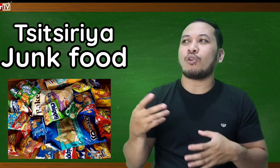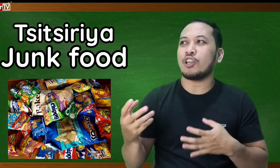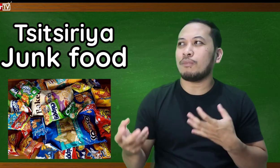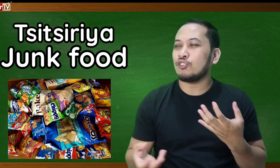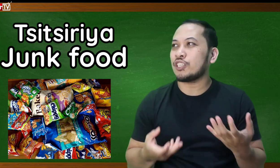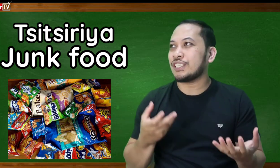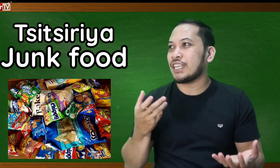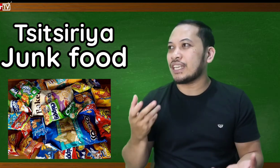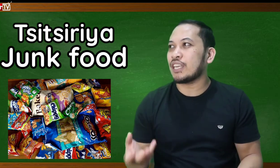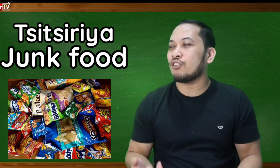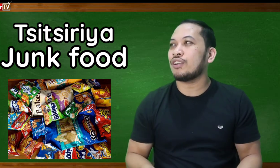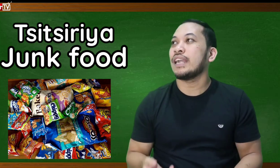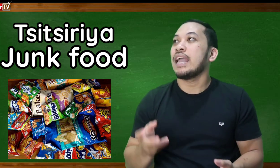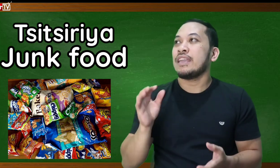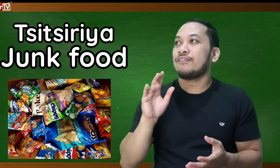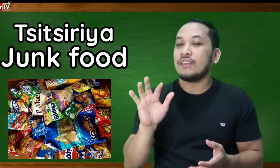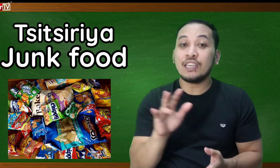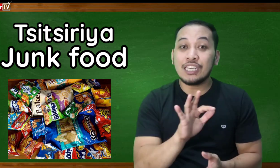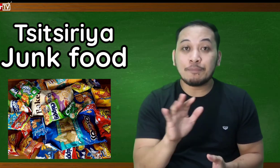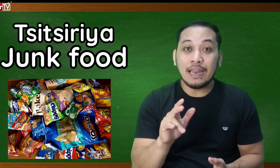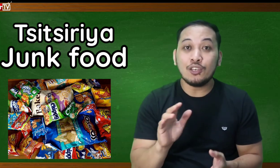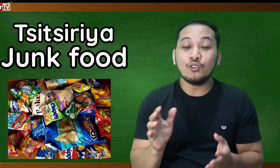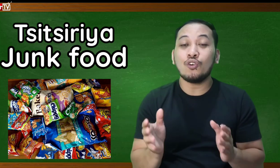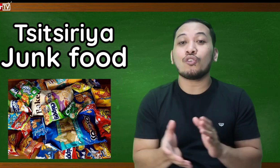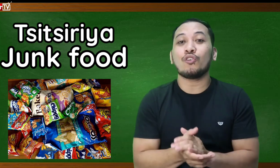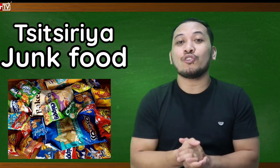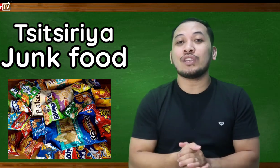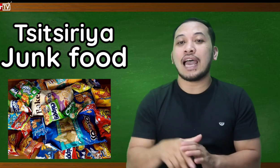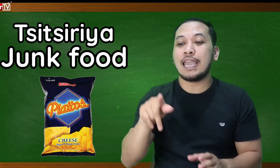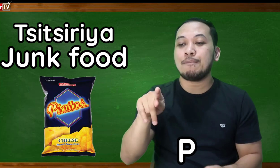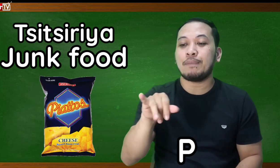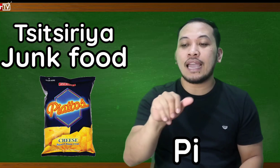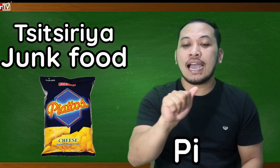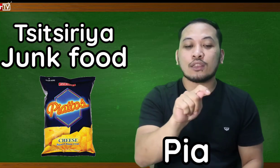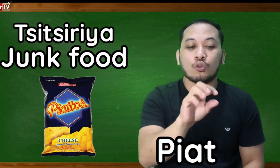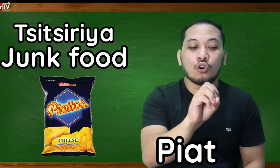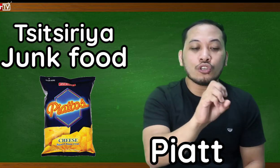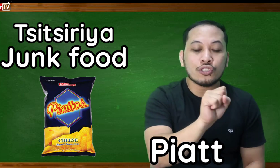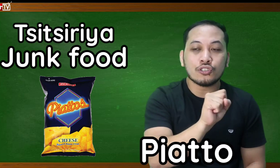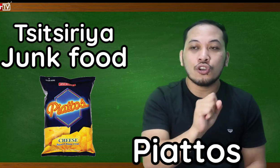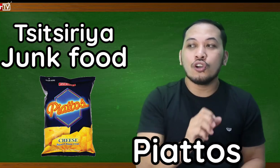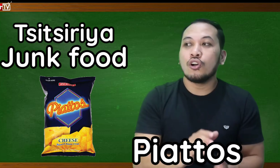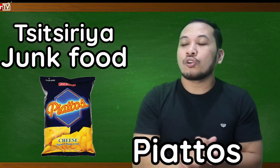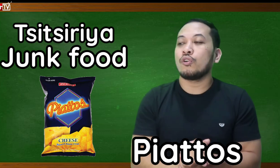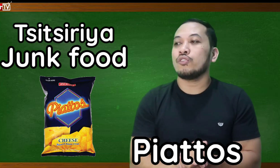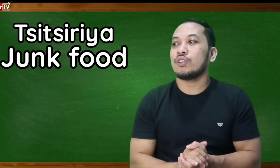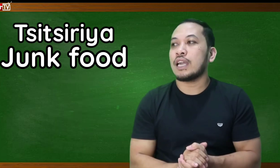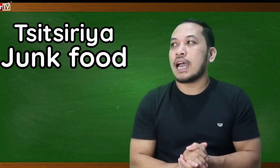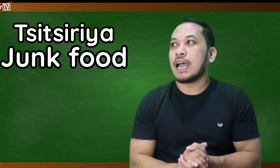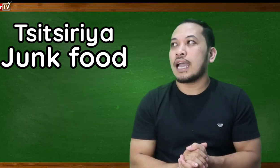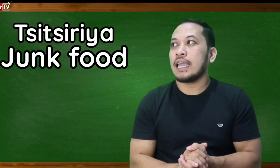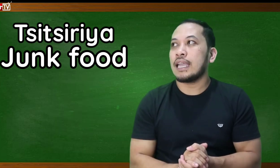kung ano man yung chichiria na yun i-fingerspell nyo kung yun ay fiatos kung yun ay